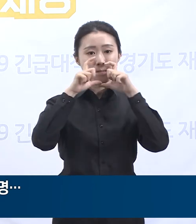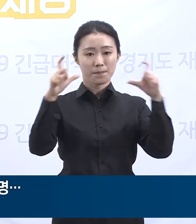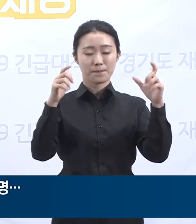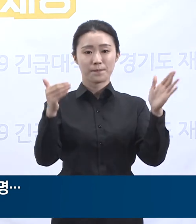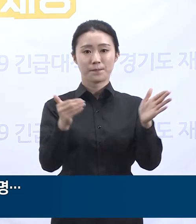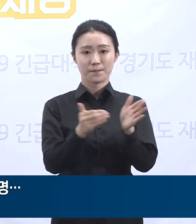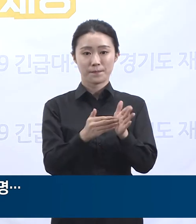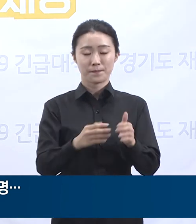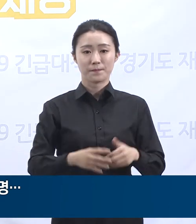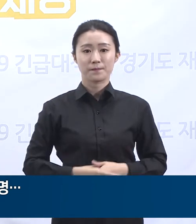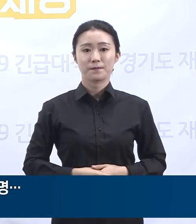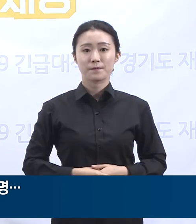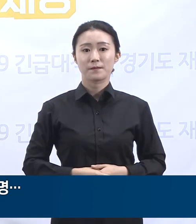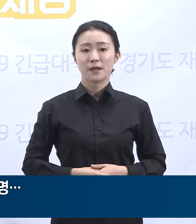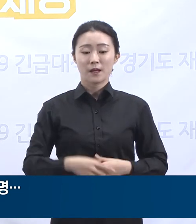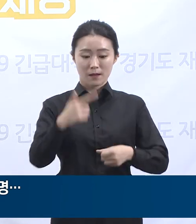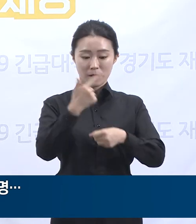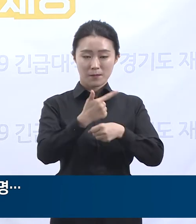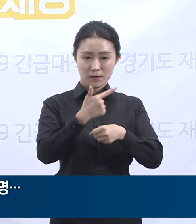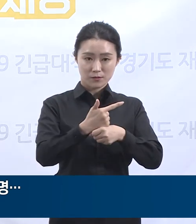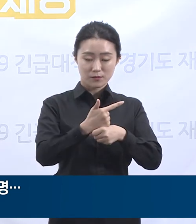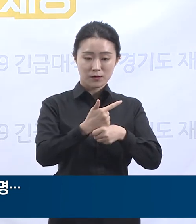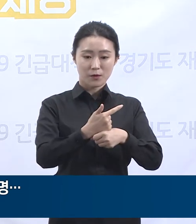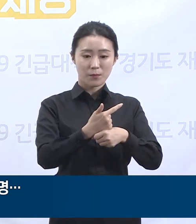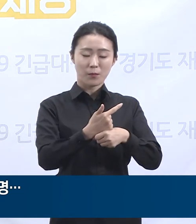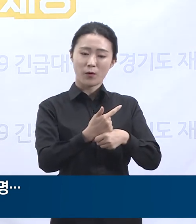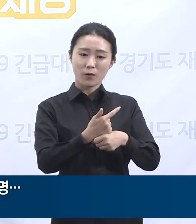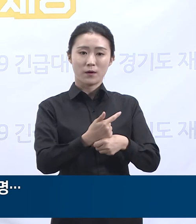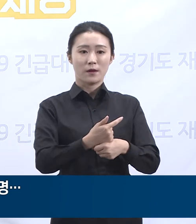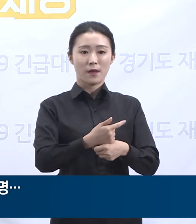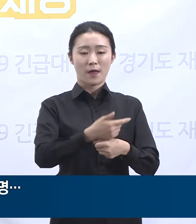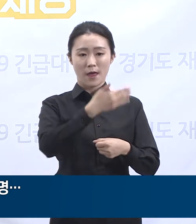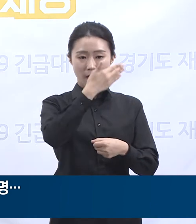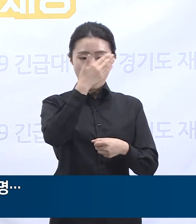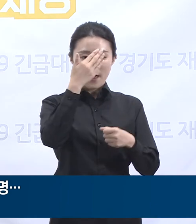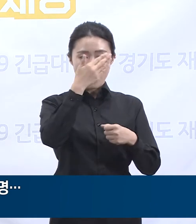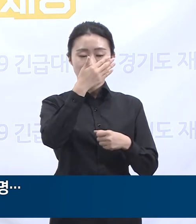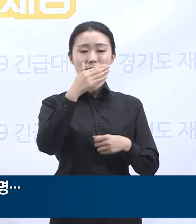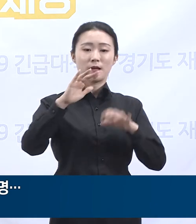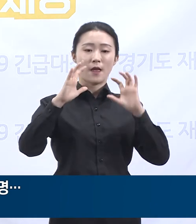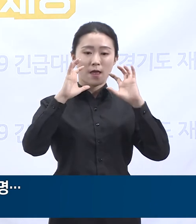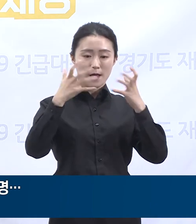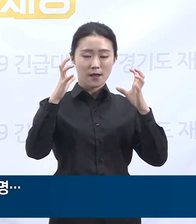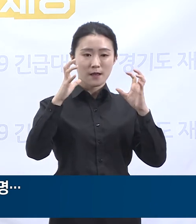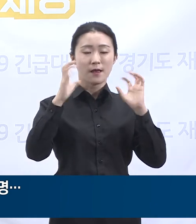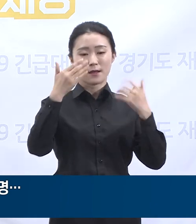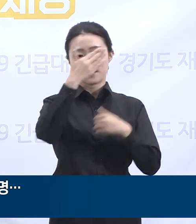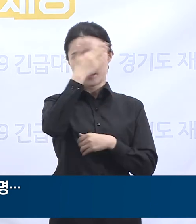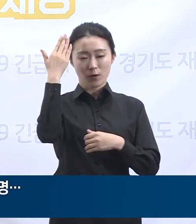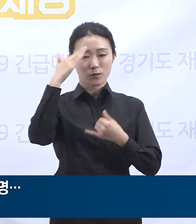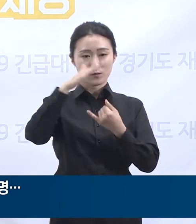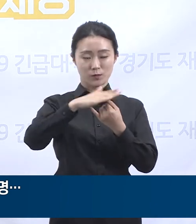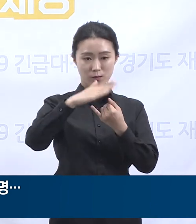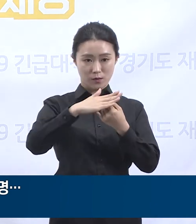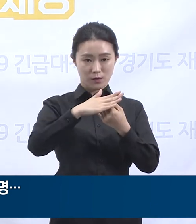남양주 소재 한 소아청소년과 병원에서 8월 5일부터 입원치료 등을 받은 이력이 있습니다.